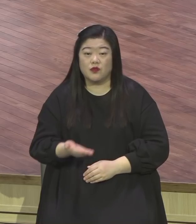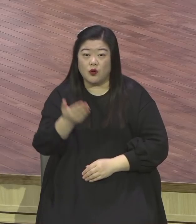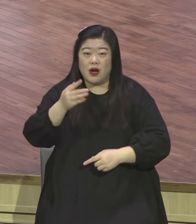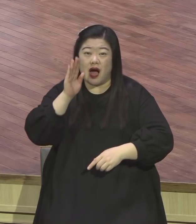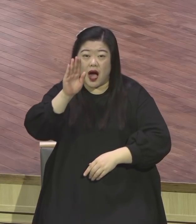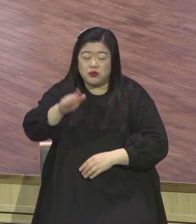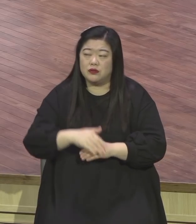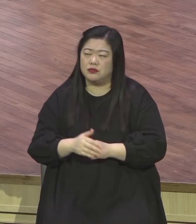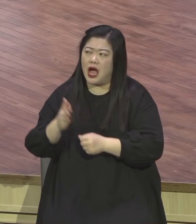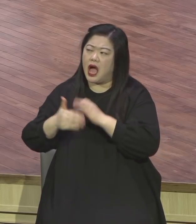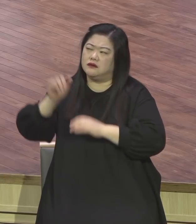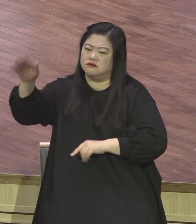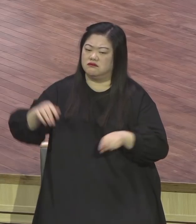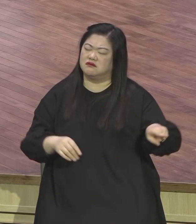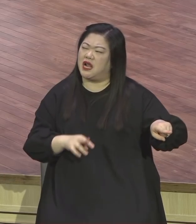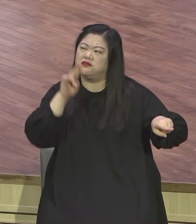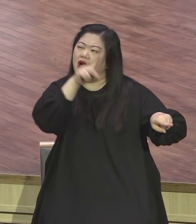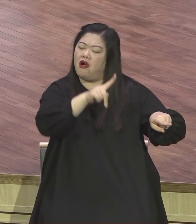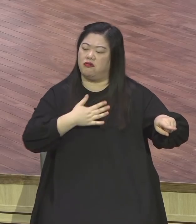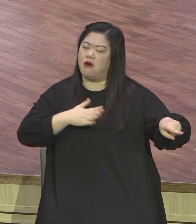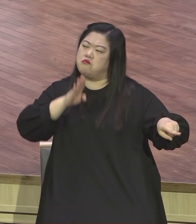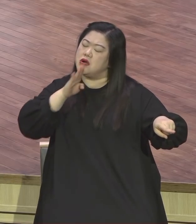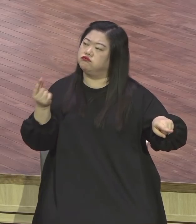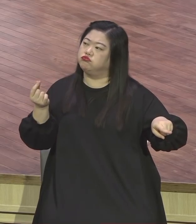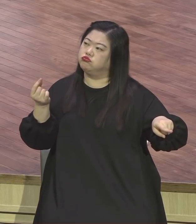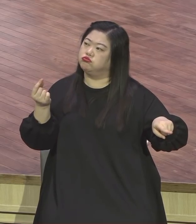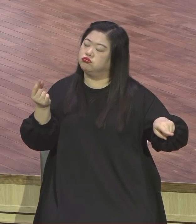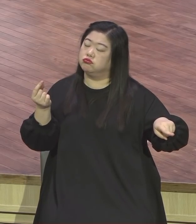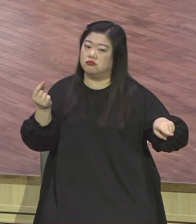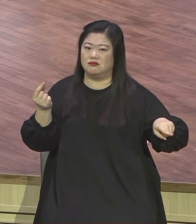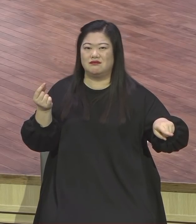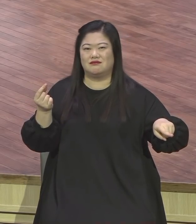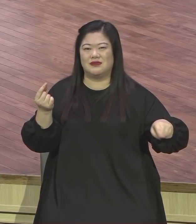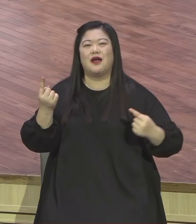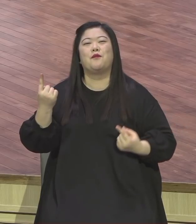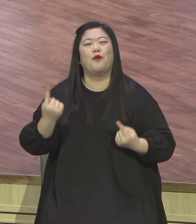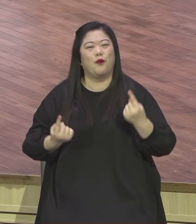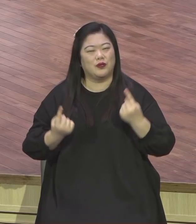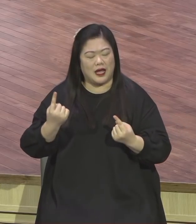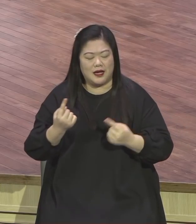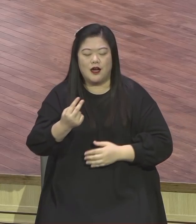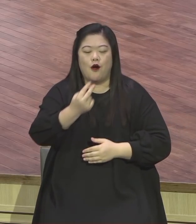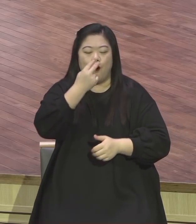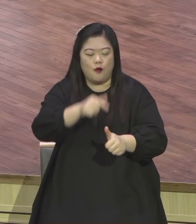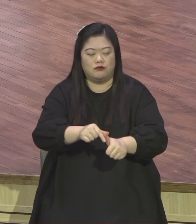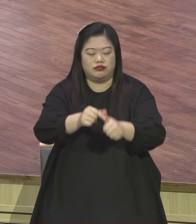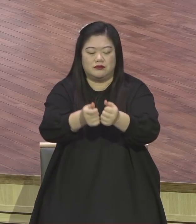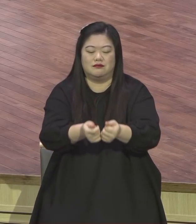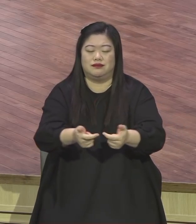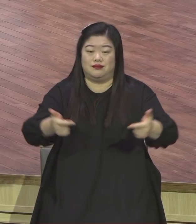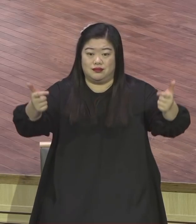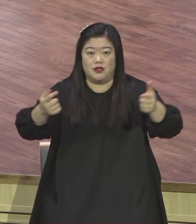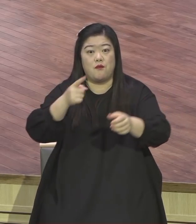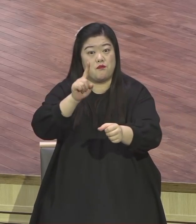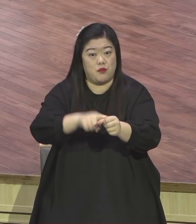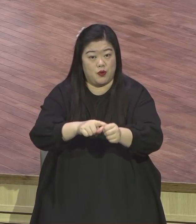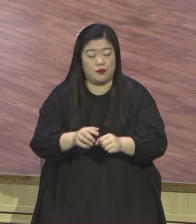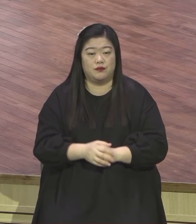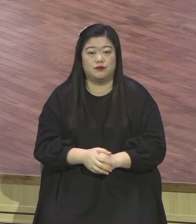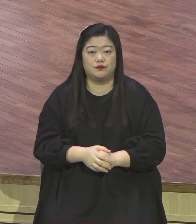생산력이 없거든요 생명 살리는 2021년 본부 원단이 뭡니까 237 빈 곳의 현장